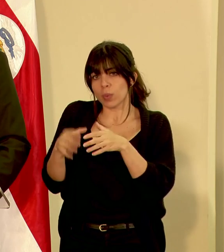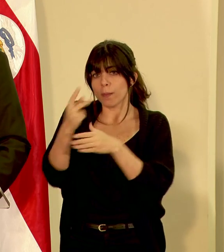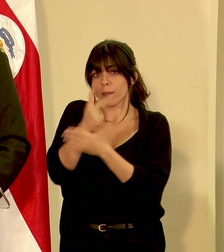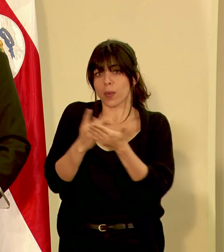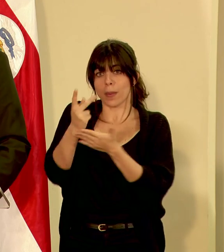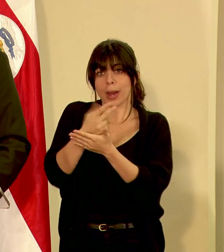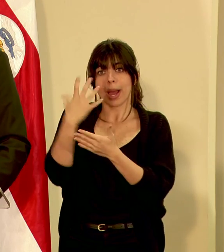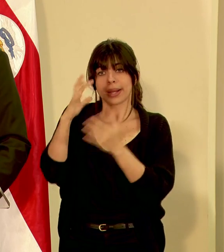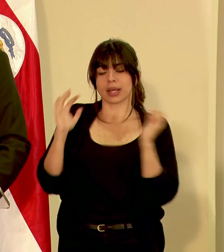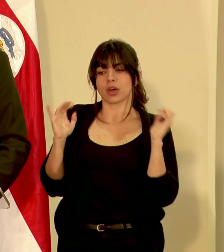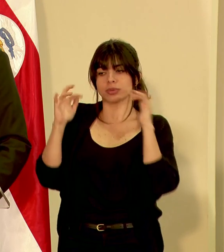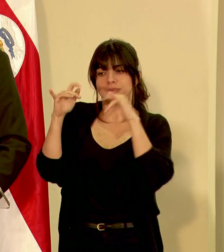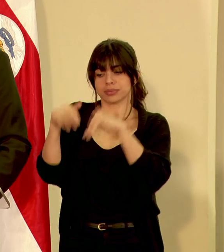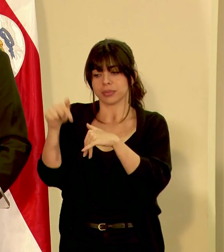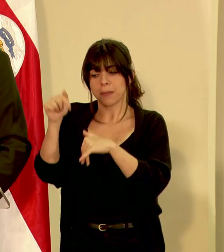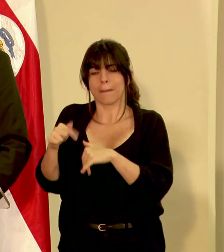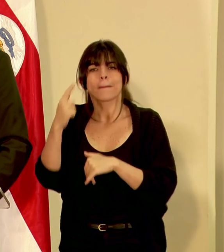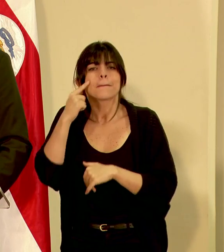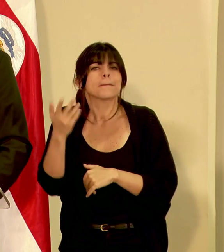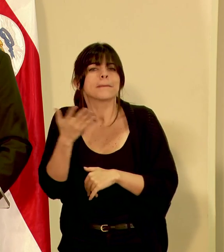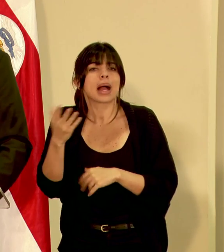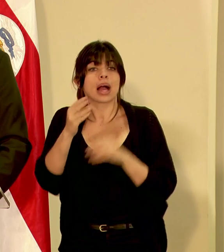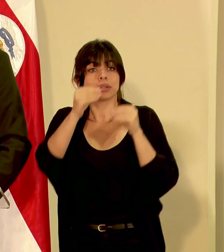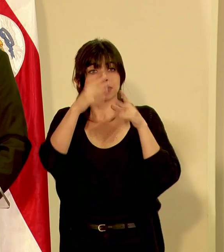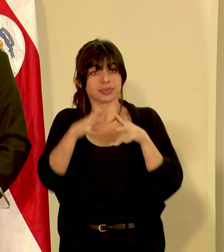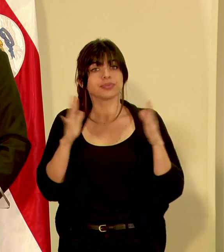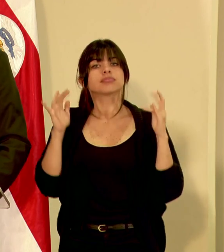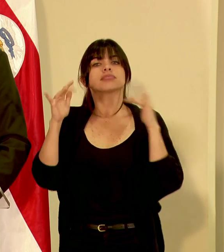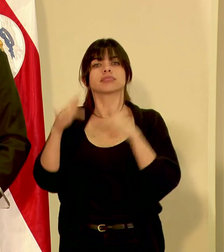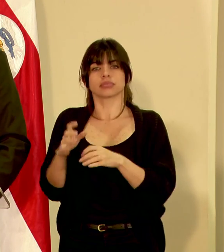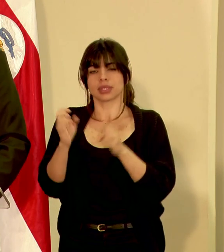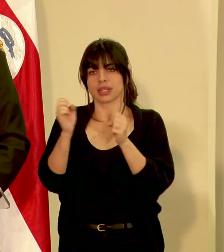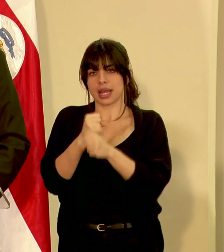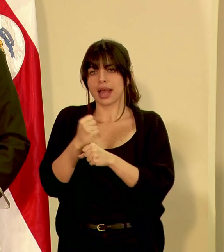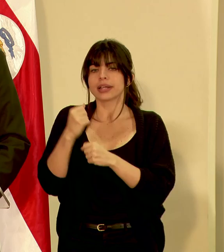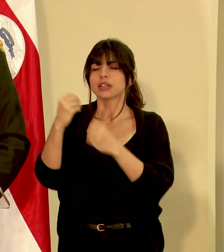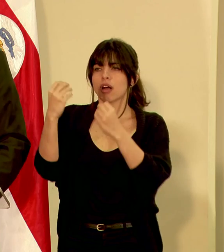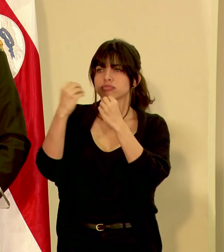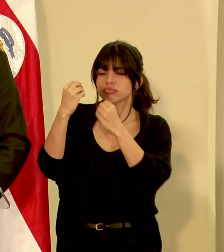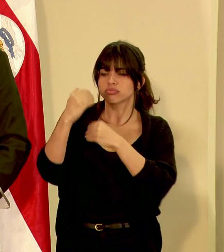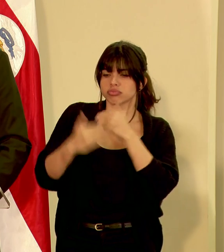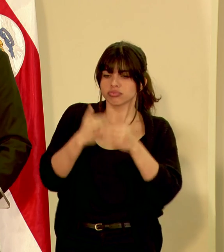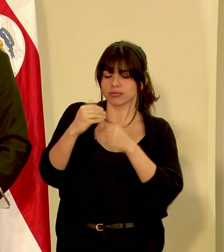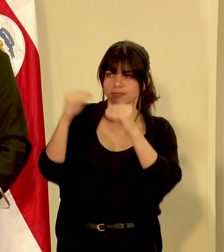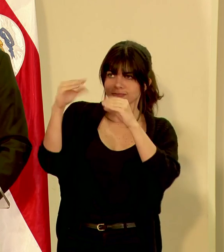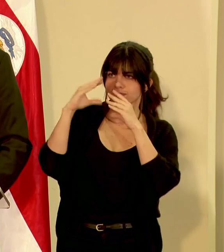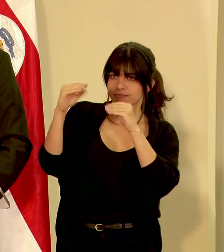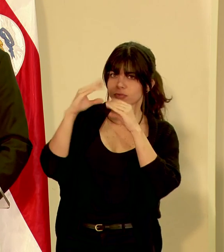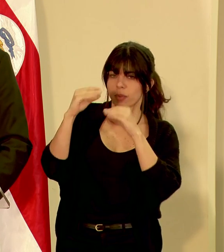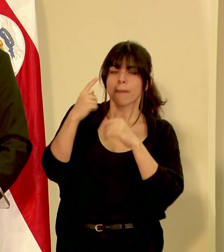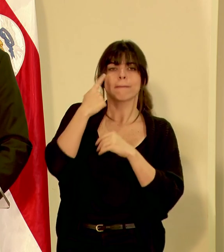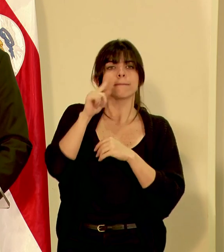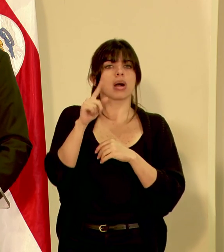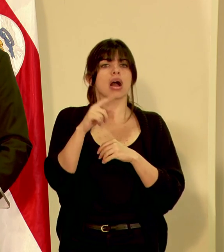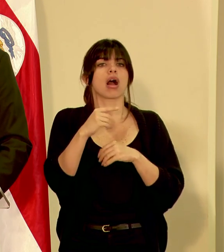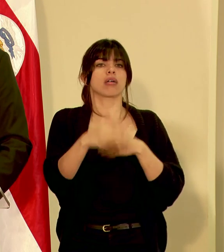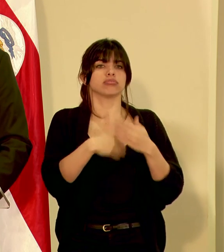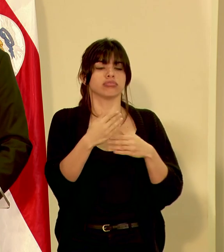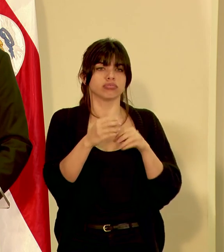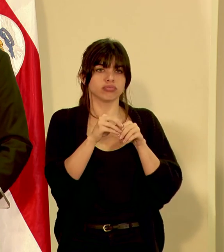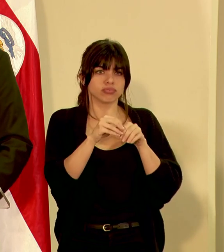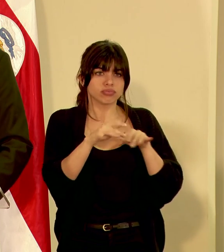provincia de Cartago para que los educadores también generen ese proceso de información y pues